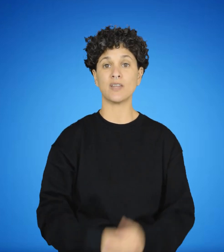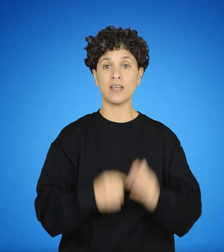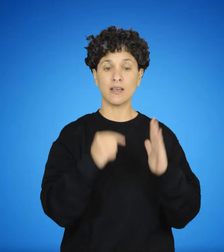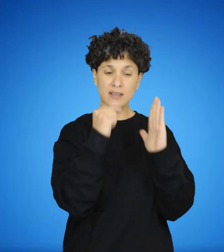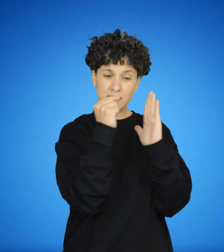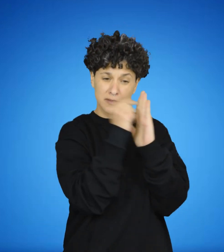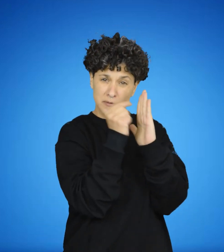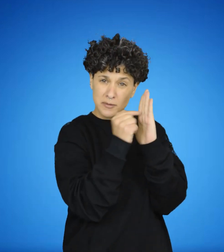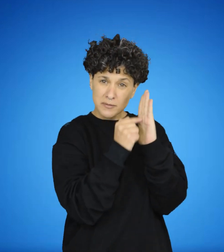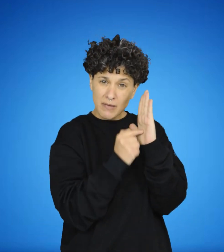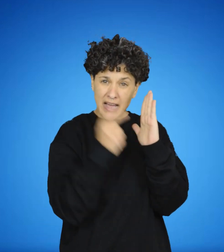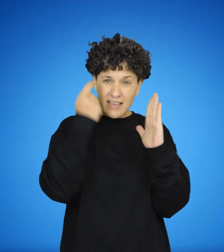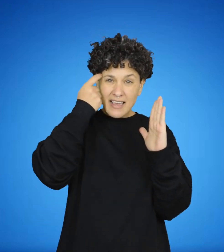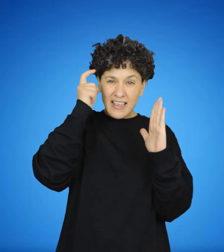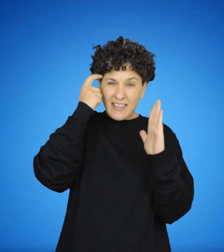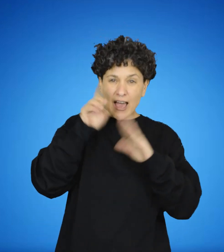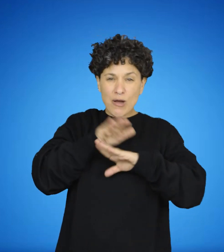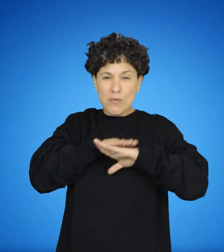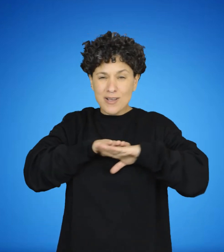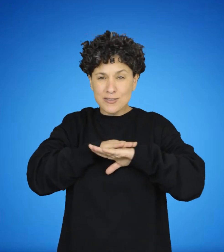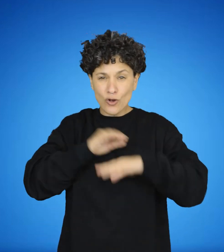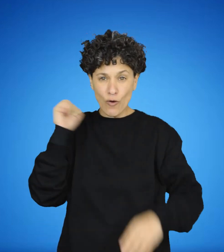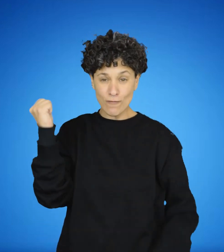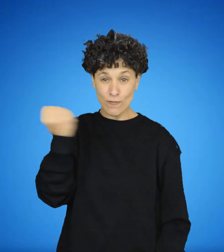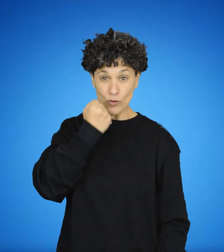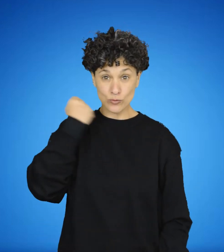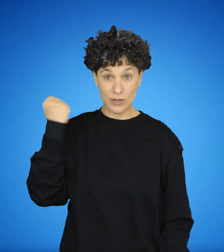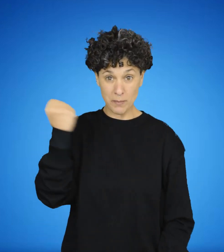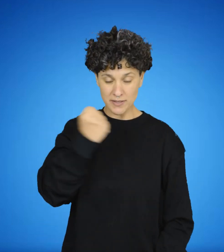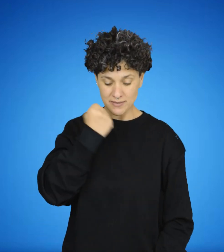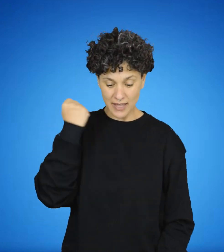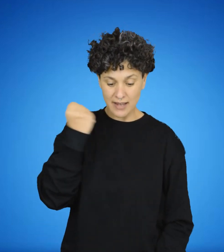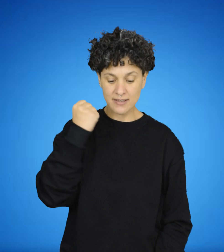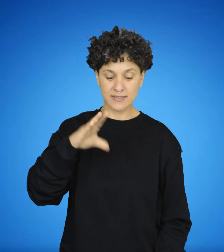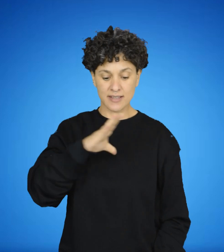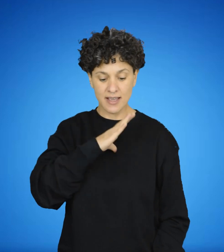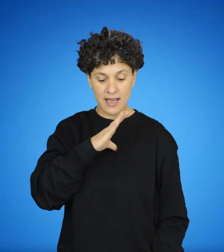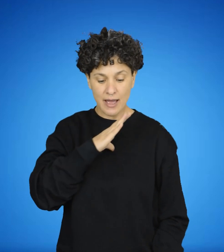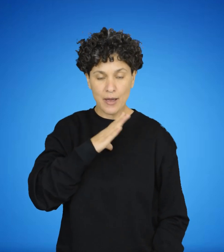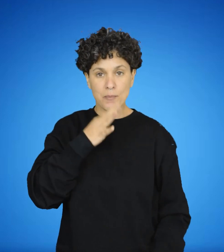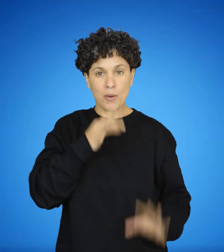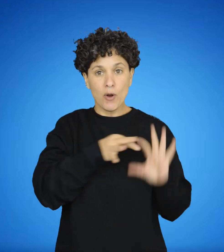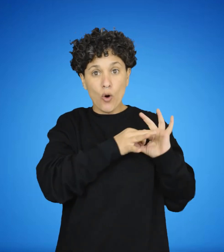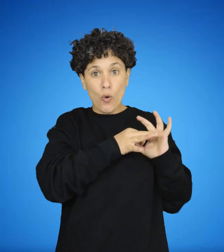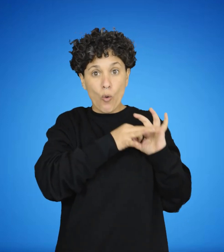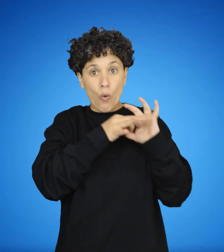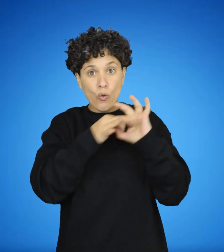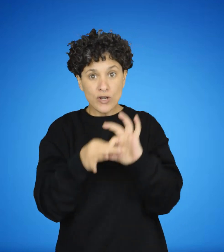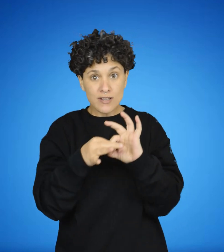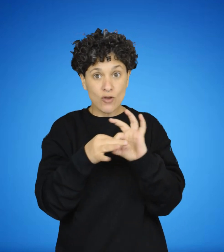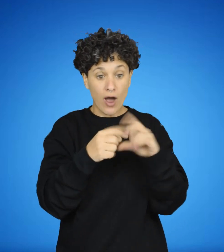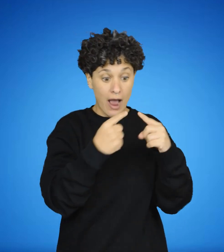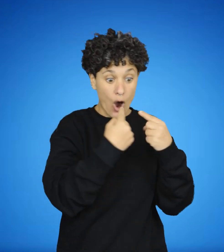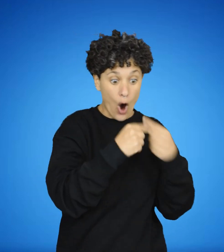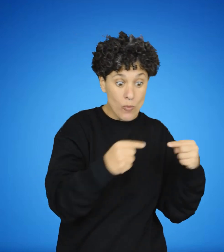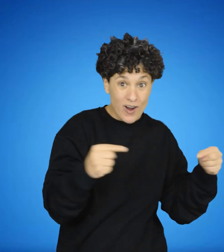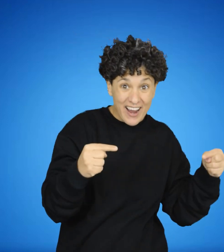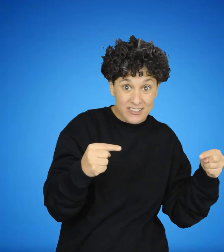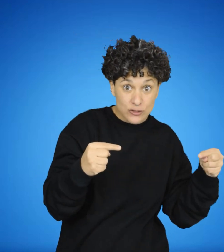Todas las cosas, por mucho que éstas cambien, tienen algo que las identifica, un sustrato lógico que nos